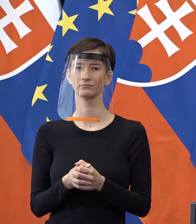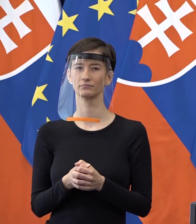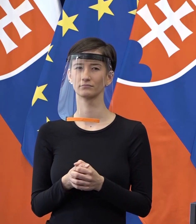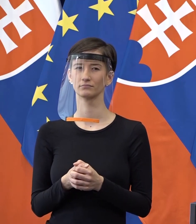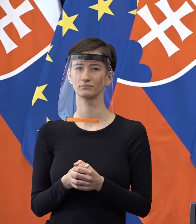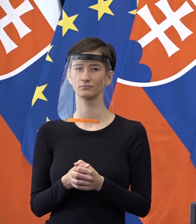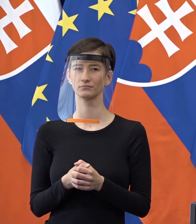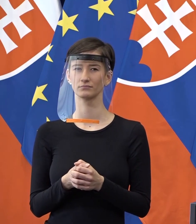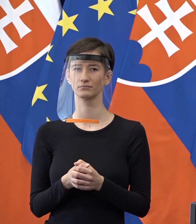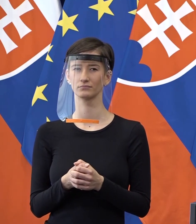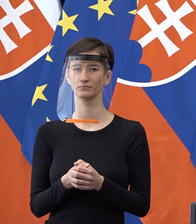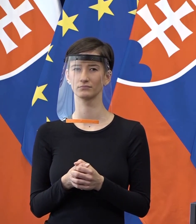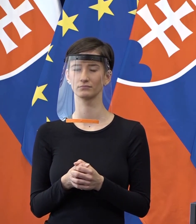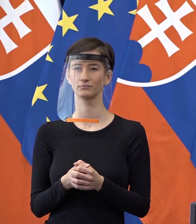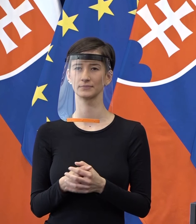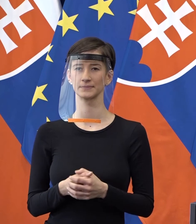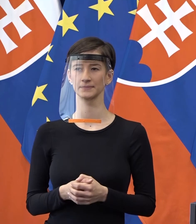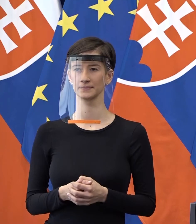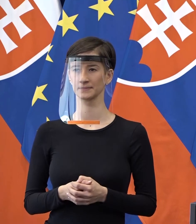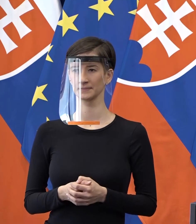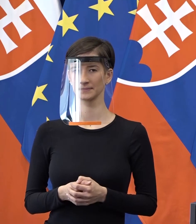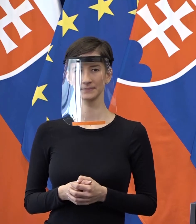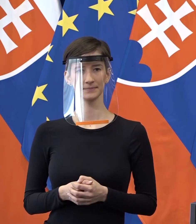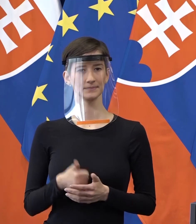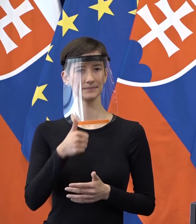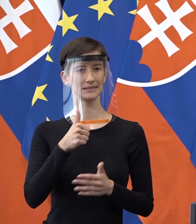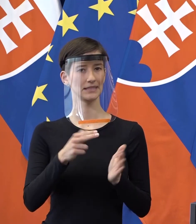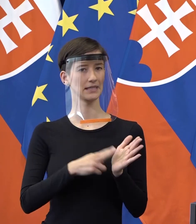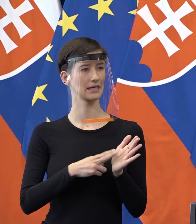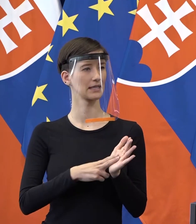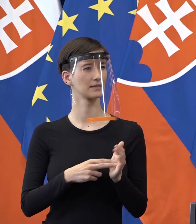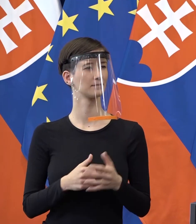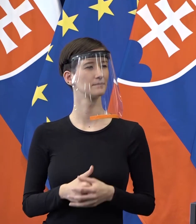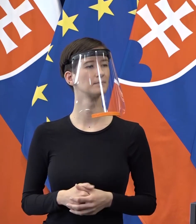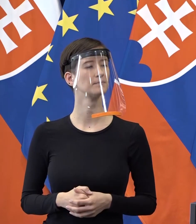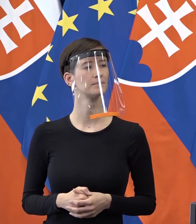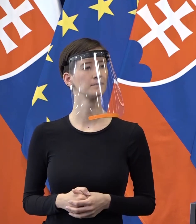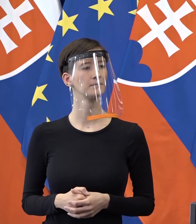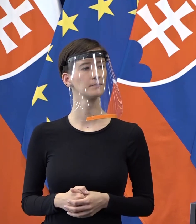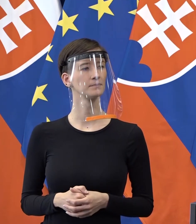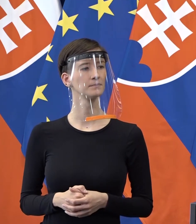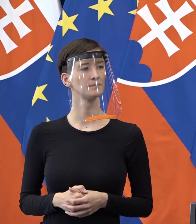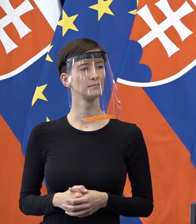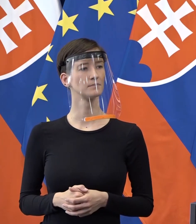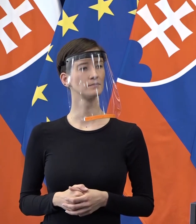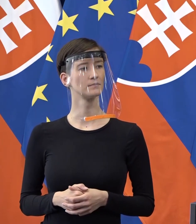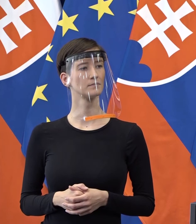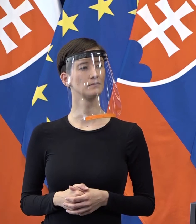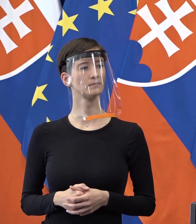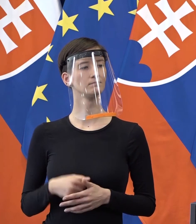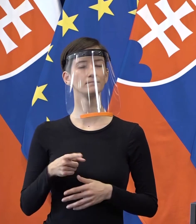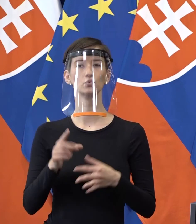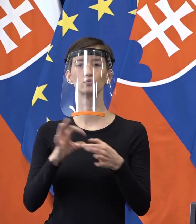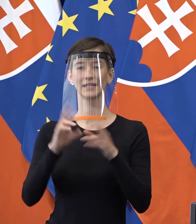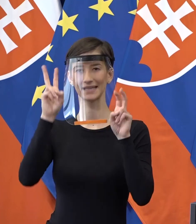ďakujeme veľmi pekne. Akceptujte, prosím, ako sme sa dohodli. Deník N, poprosím. Fondová, Deník N, ja by som sa preto len ešte spýtala k tomu zákazu vychádzania.